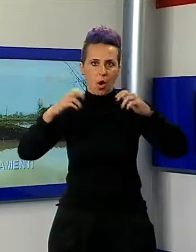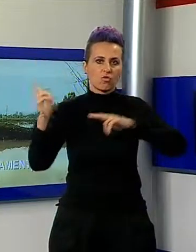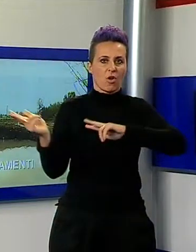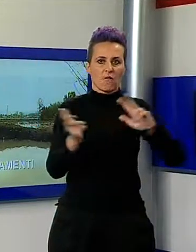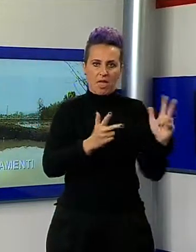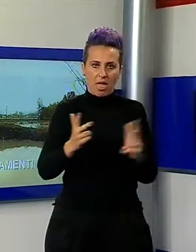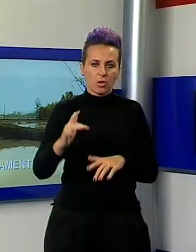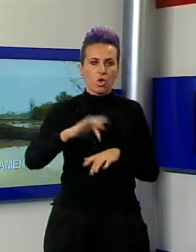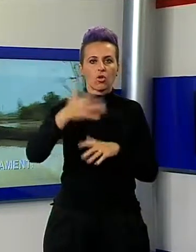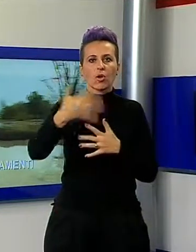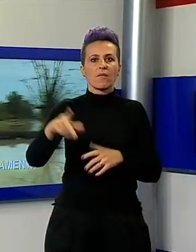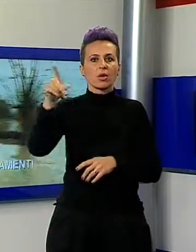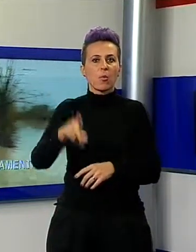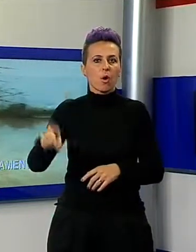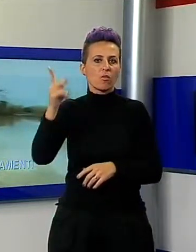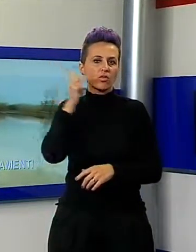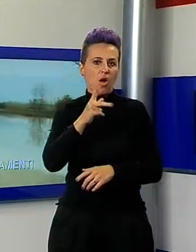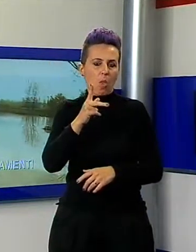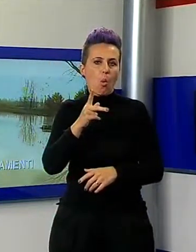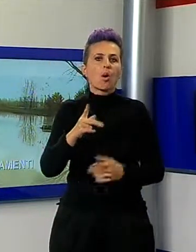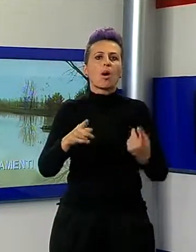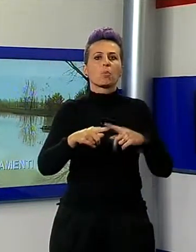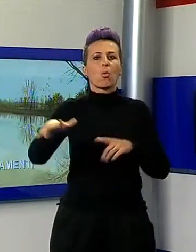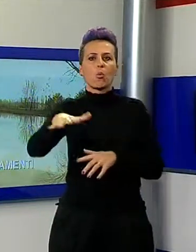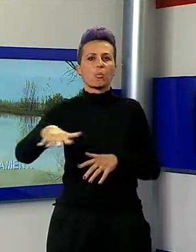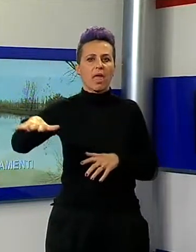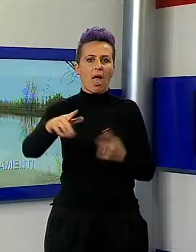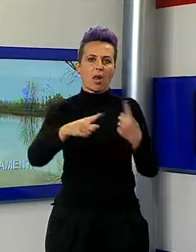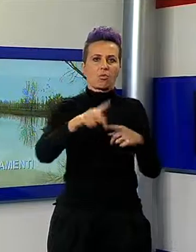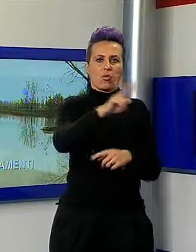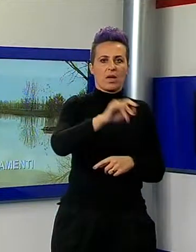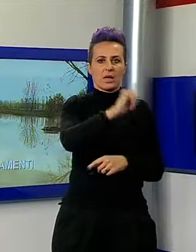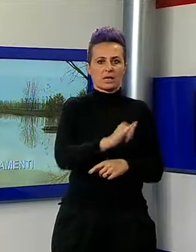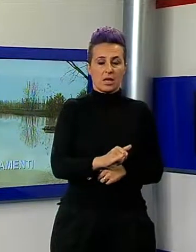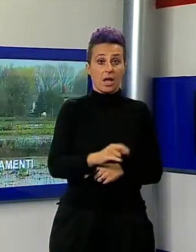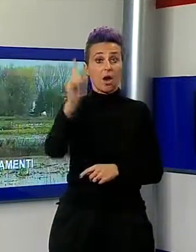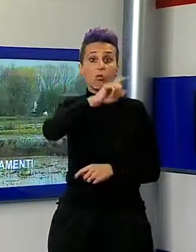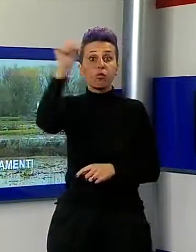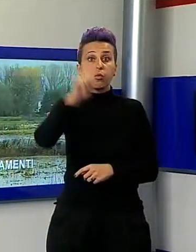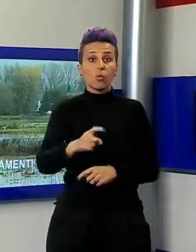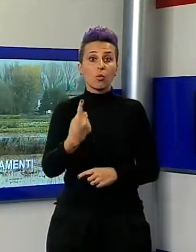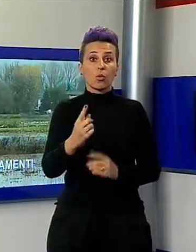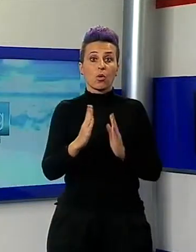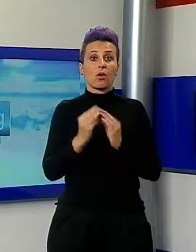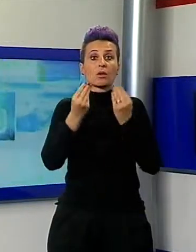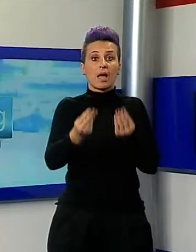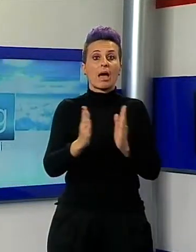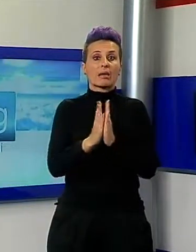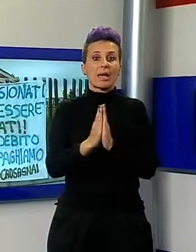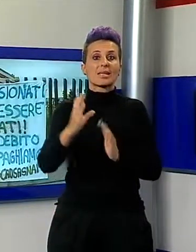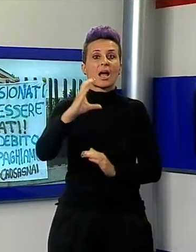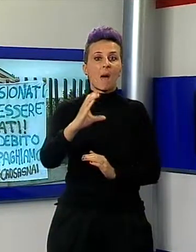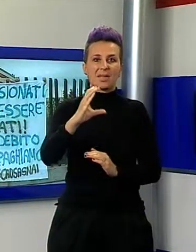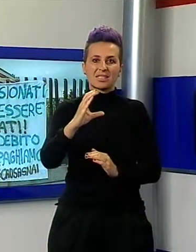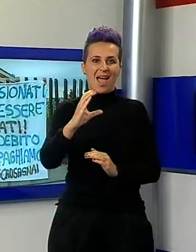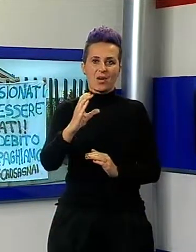allagamenti nella Piana e in Bersilia, un fulmine rende inagibile la chiesa di Capezzano Monte. Uniti